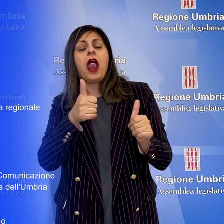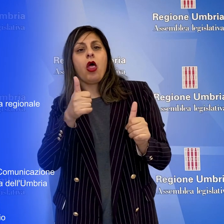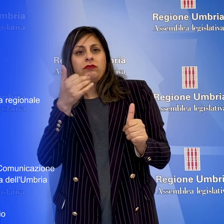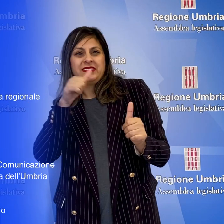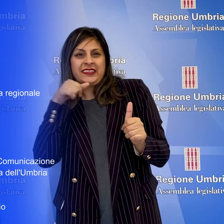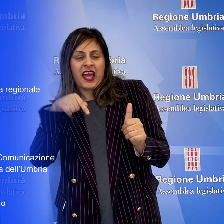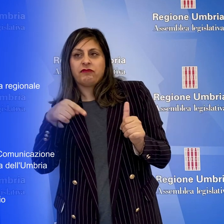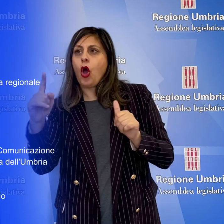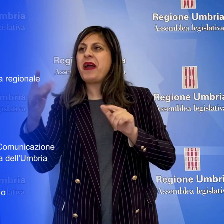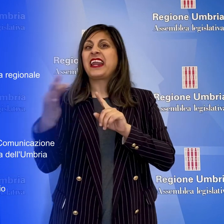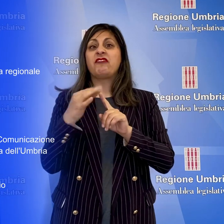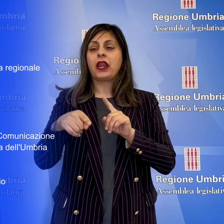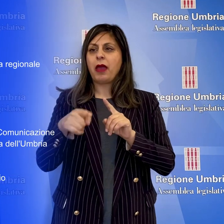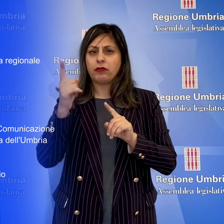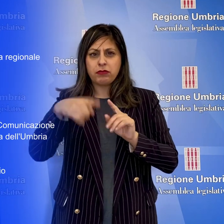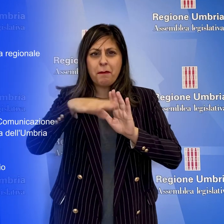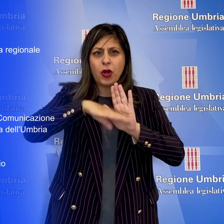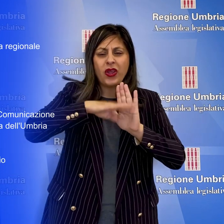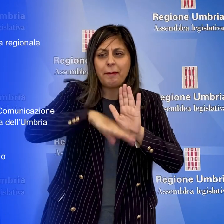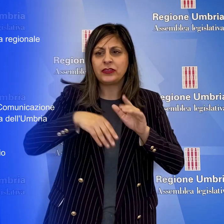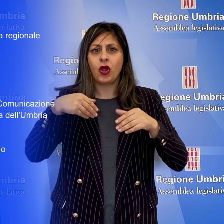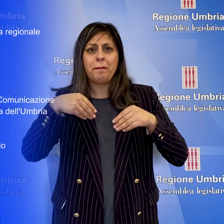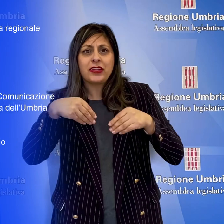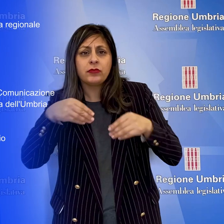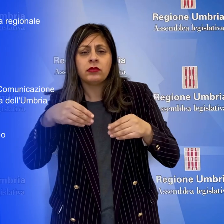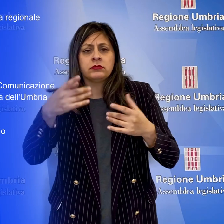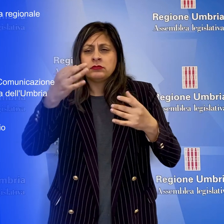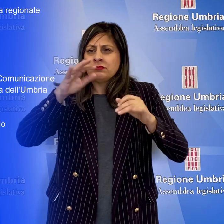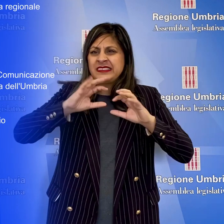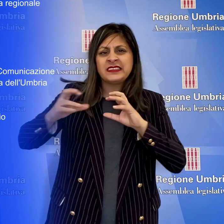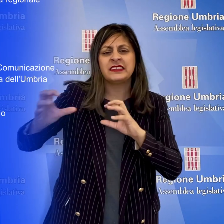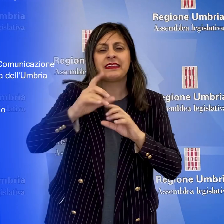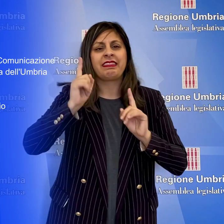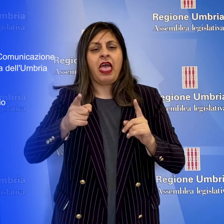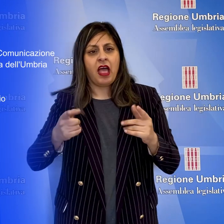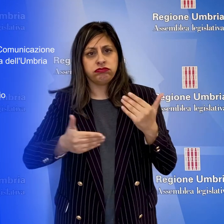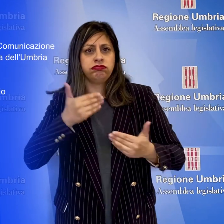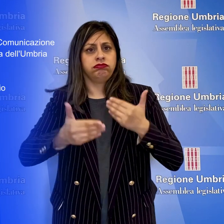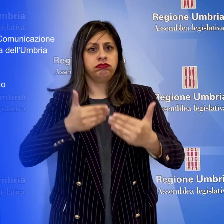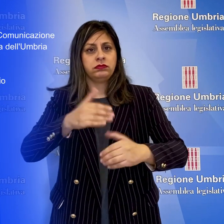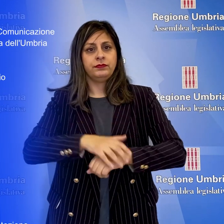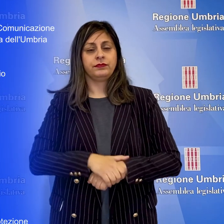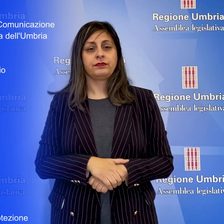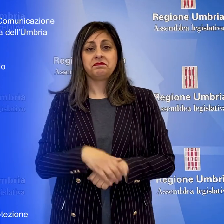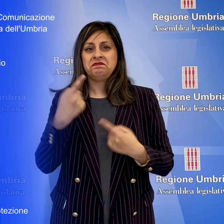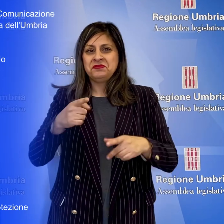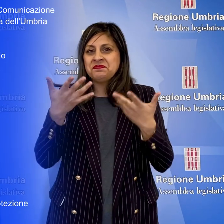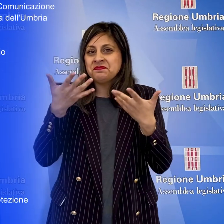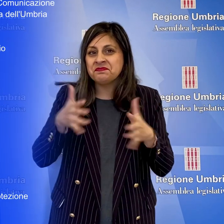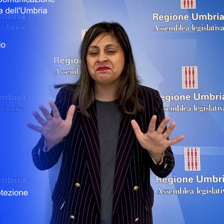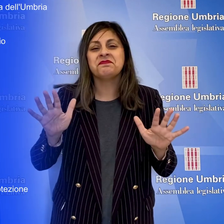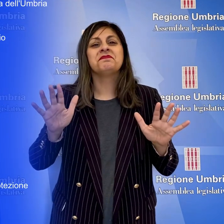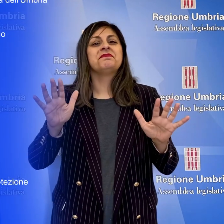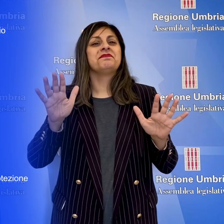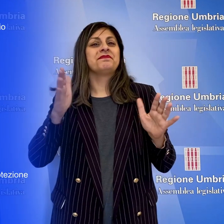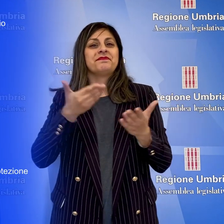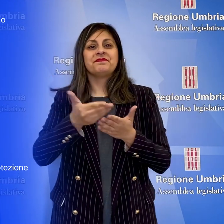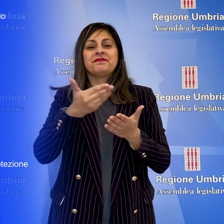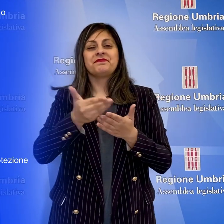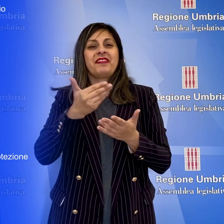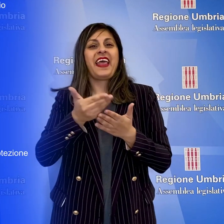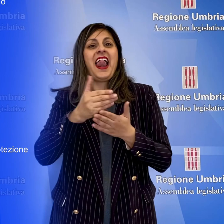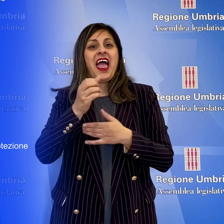di riferimento per rilanciare una stagione di programmazione partecipata, policentrica e condivisa. È tutto per questa